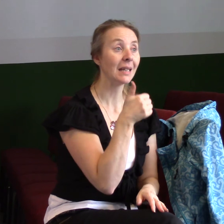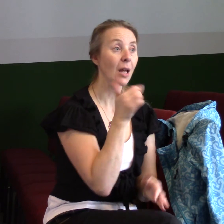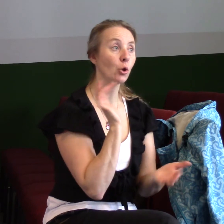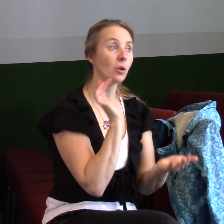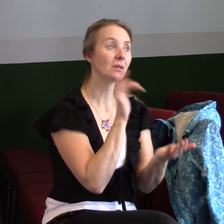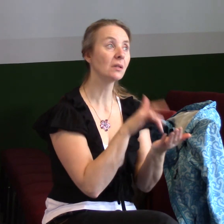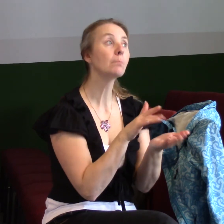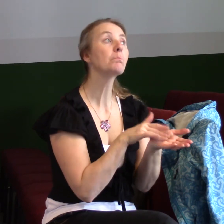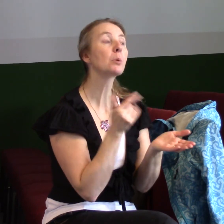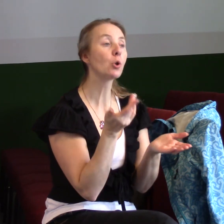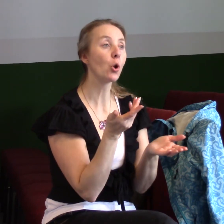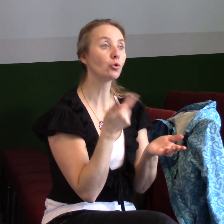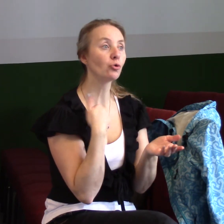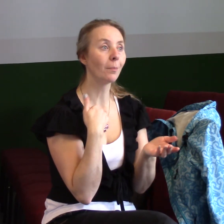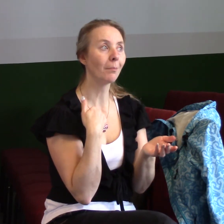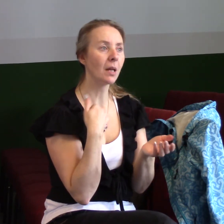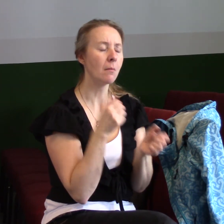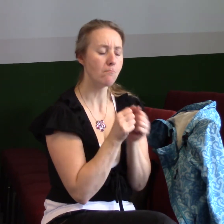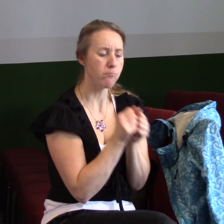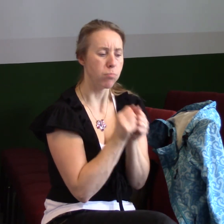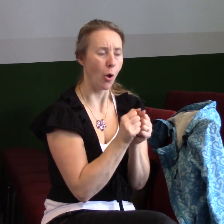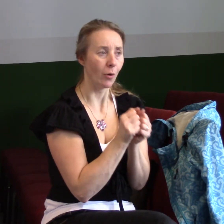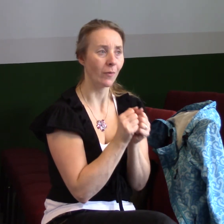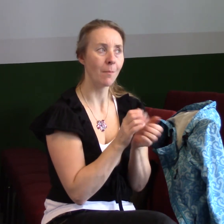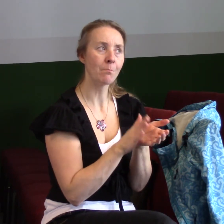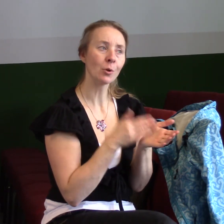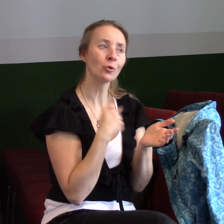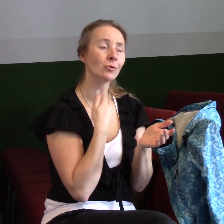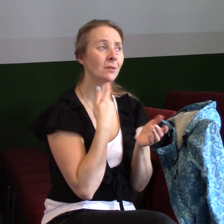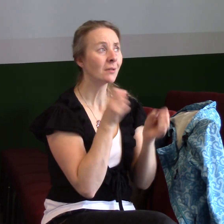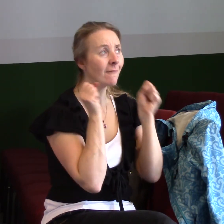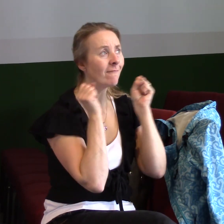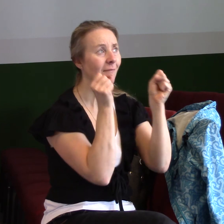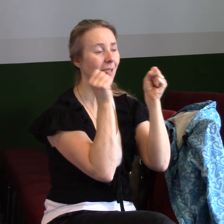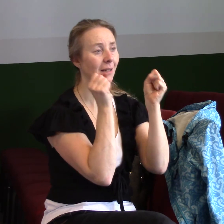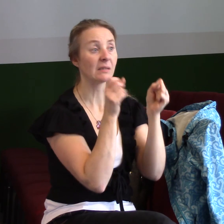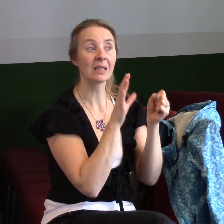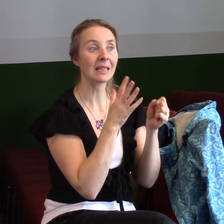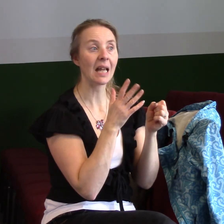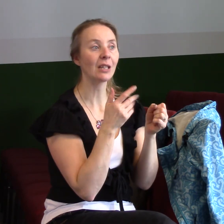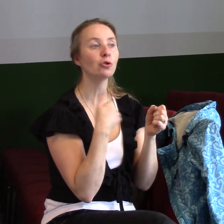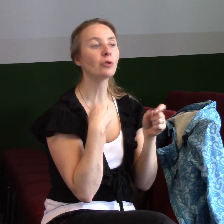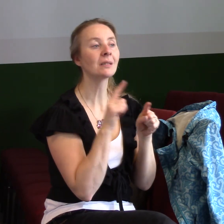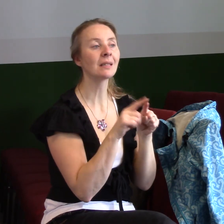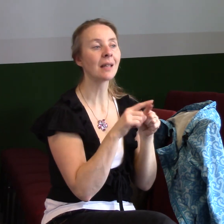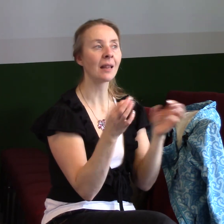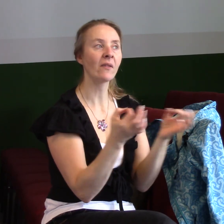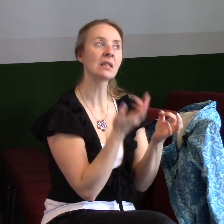proč vlastně vedeme boje, proč usilujeme o vítězství, není v tom, že se stanou věci, tak jak nás si přejí. Ale